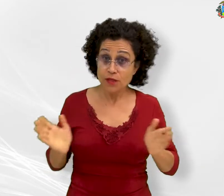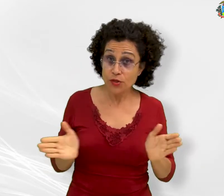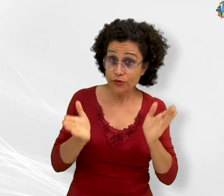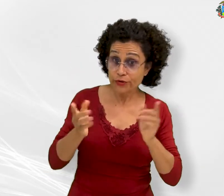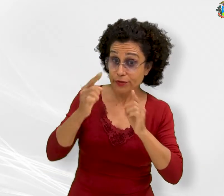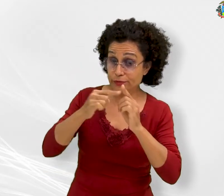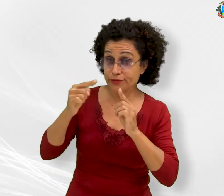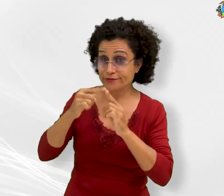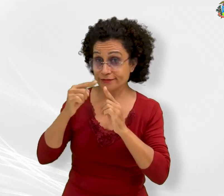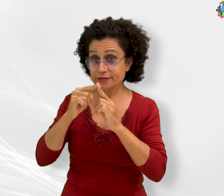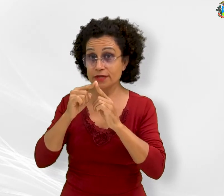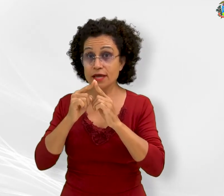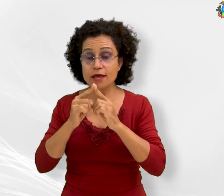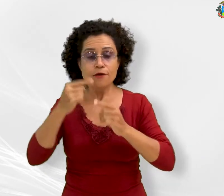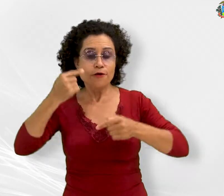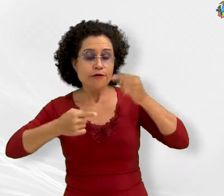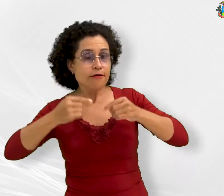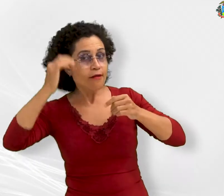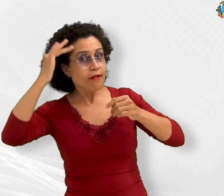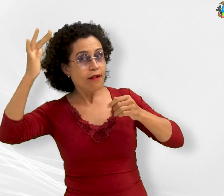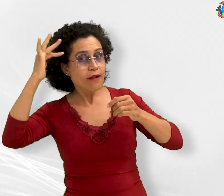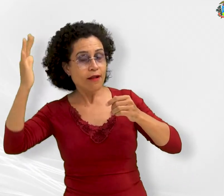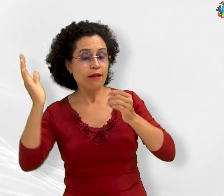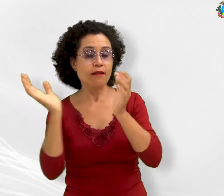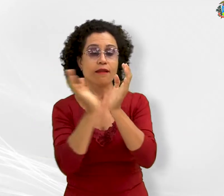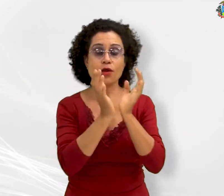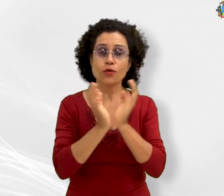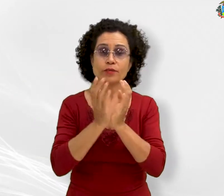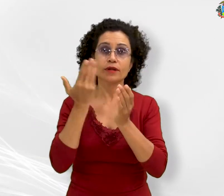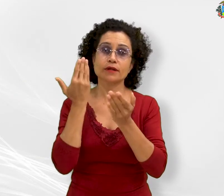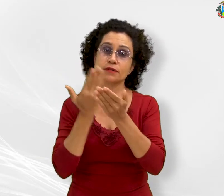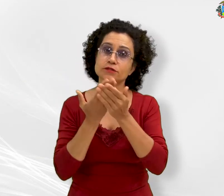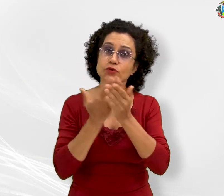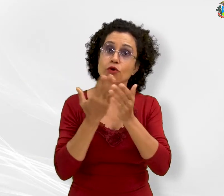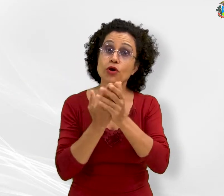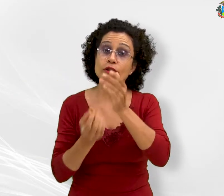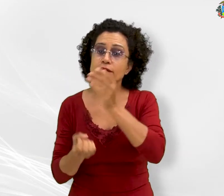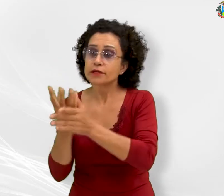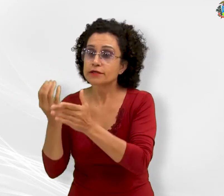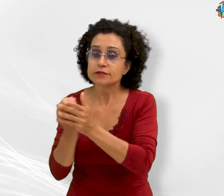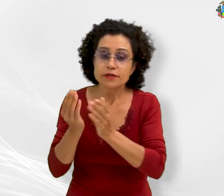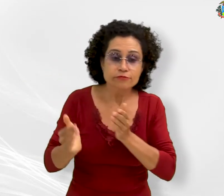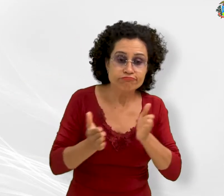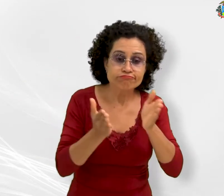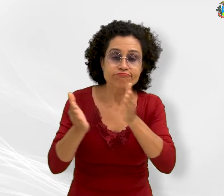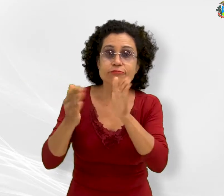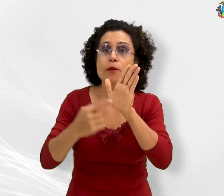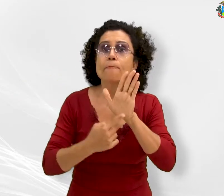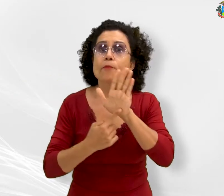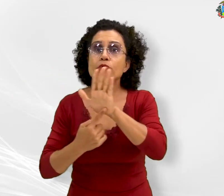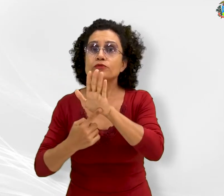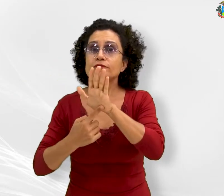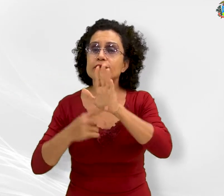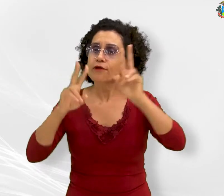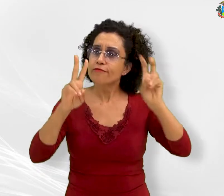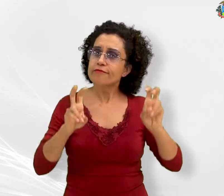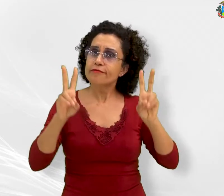objetivo estimular o debate e a reflexão na comunidade escolar, visando a construção de caminhos e apontamentos referentes aos temas